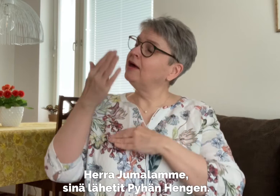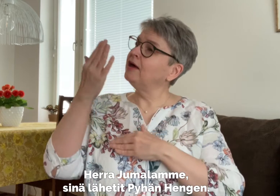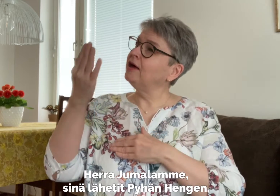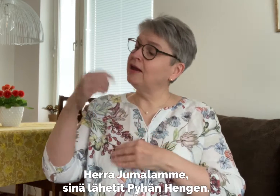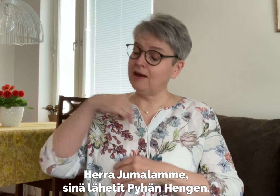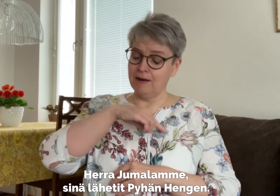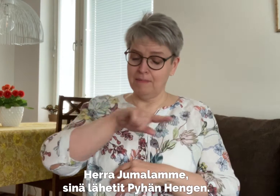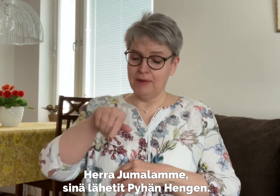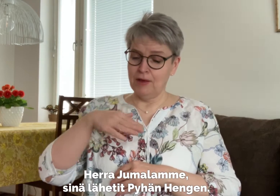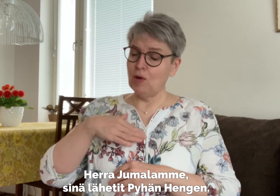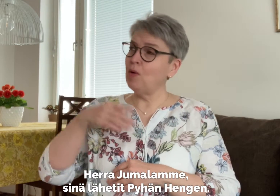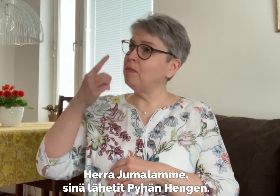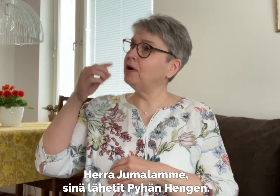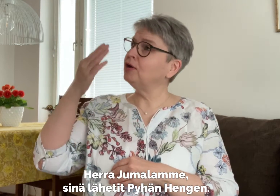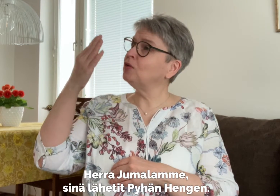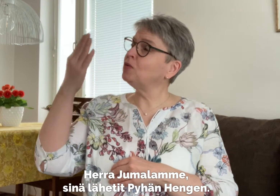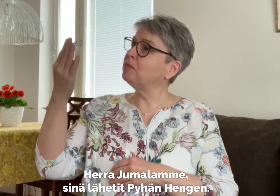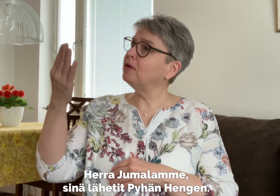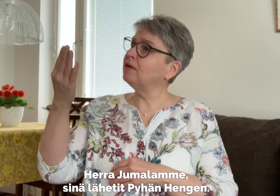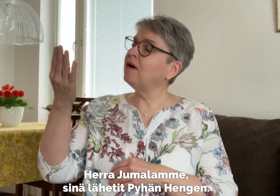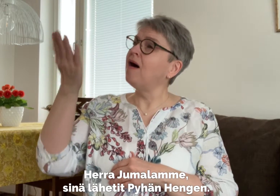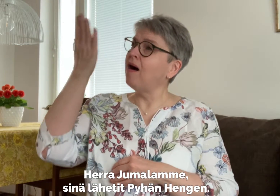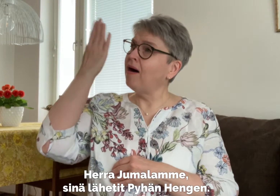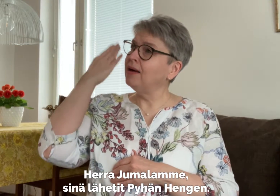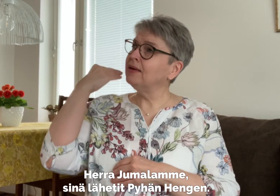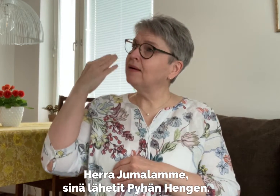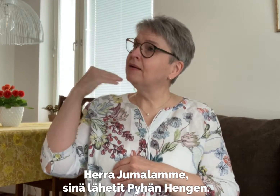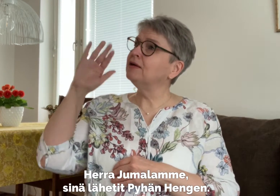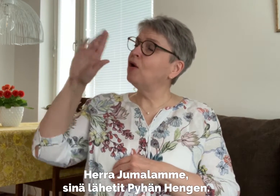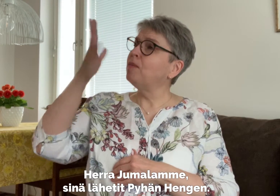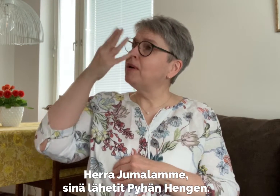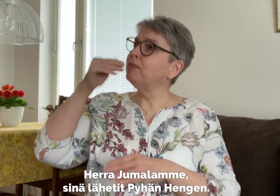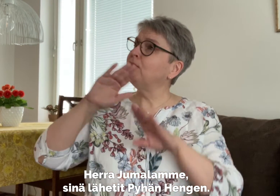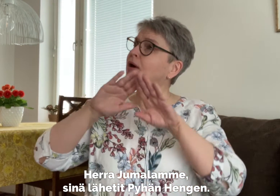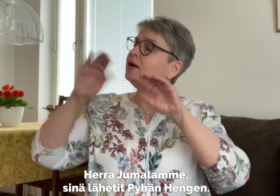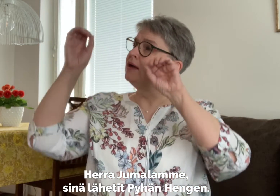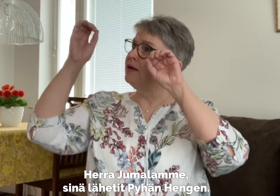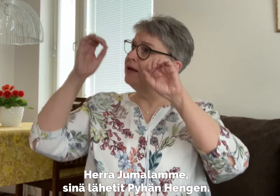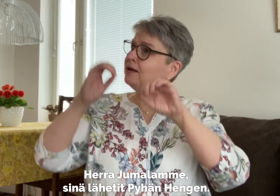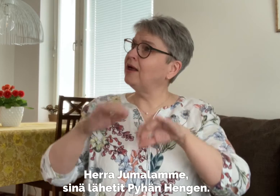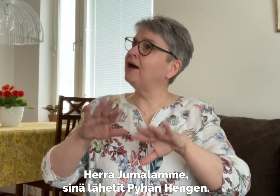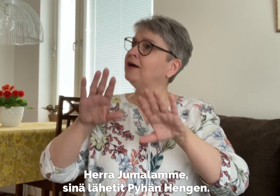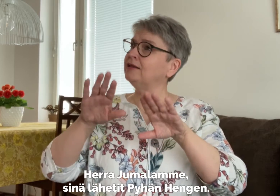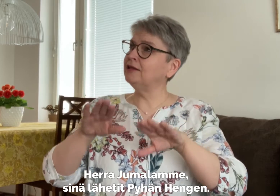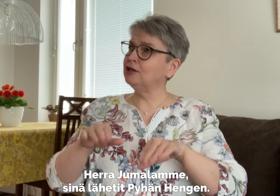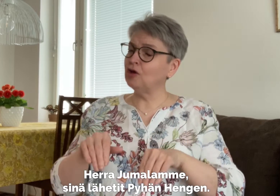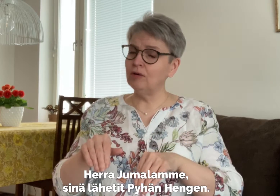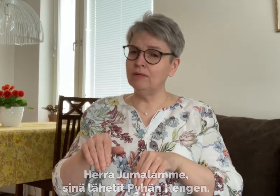Herra, meidän Jumalamme, sinä lähetit pyhän hengen.